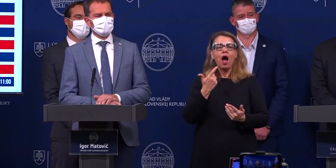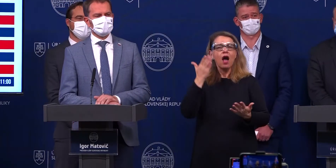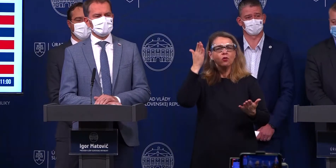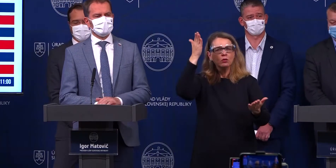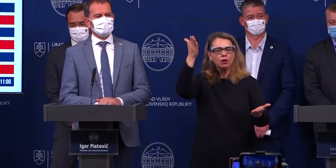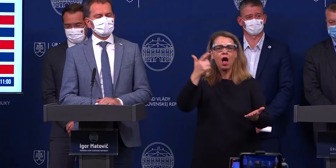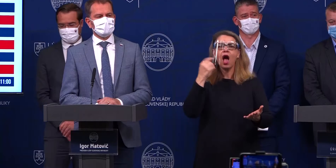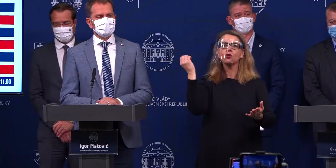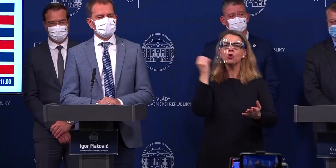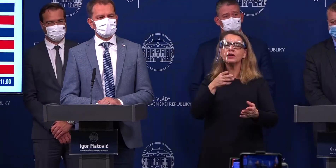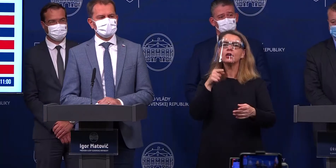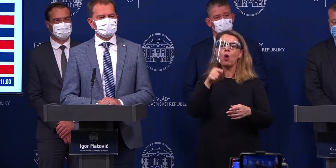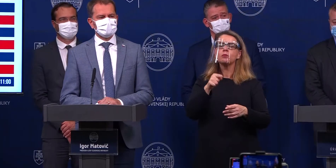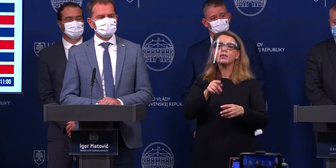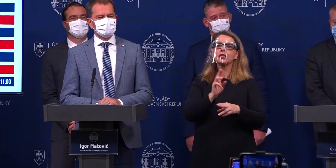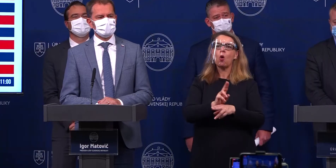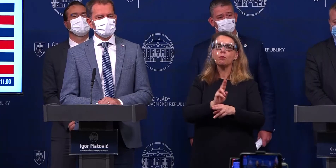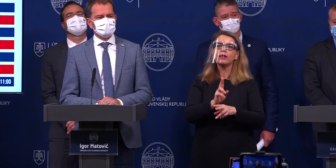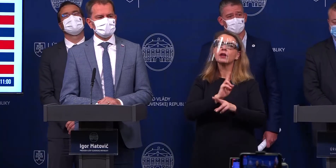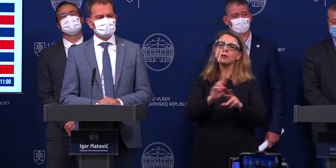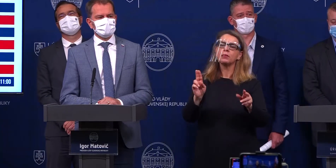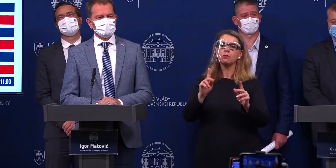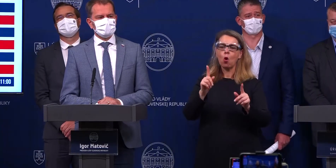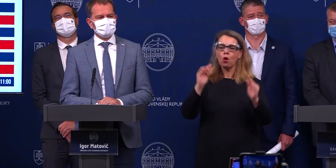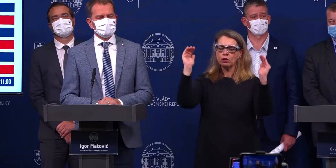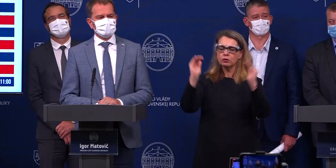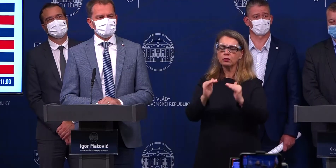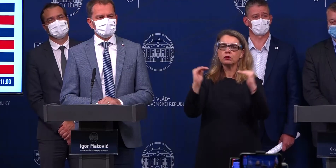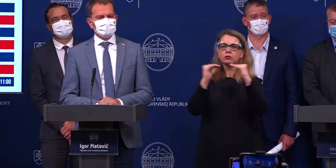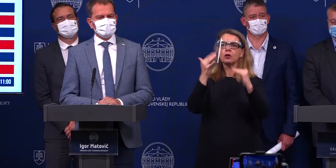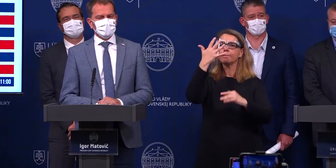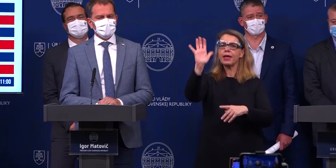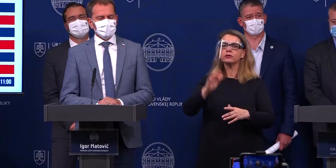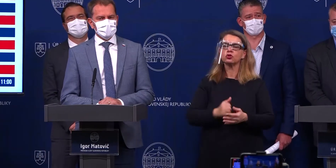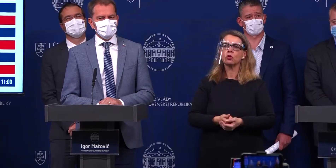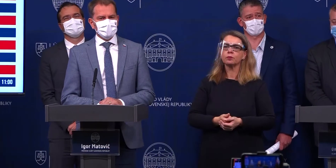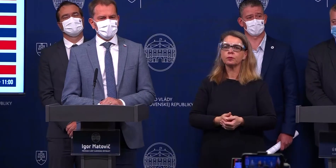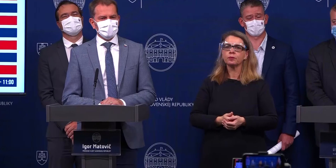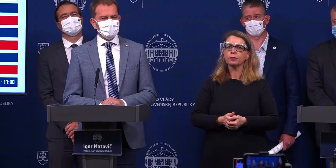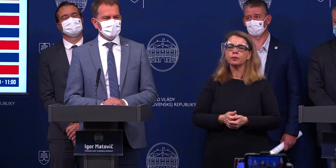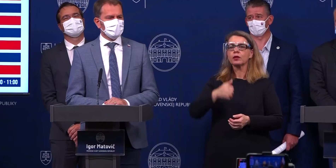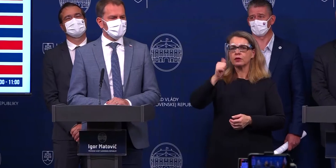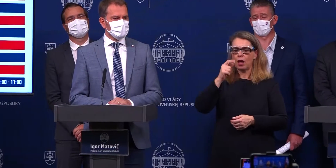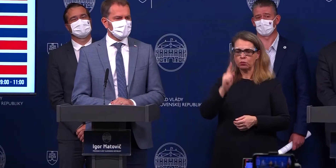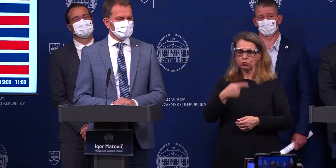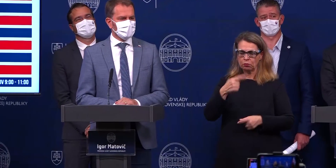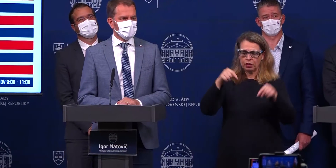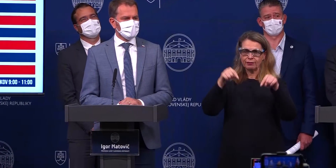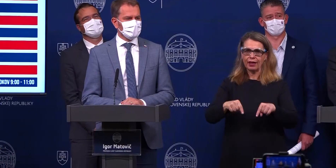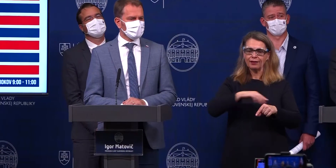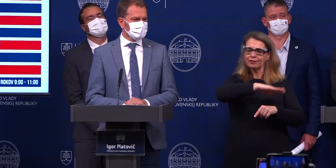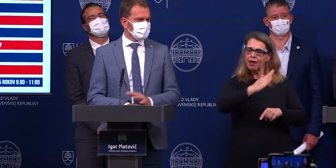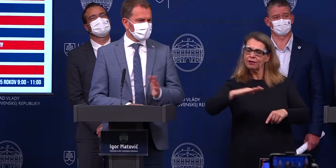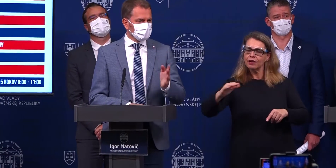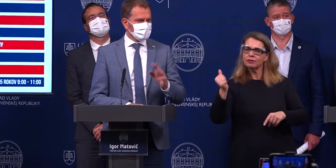ako rýchlo by sa pri týchto opatreniach mohli by sme sa dostať na tú úroveň 500? Najprv si musím povedať to, že keď je dnes kľzavý